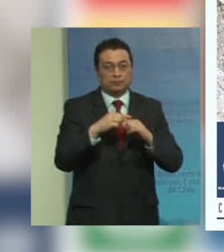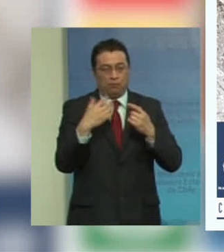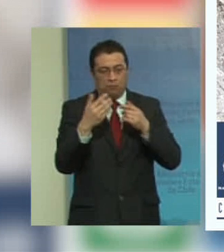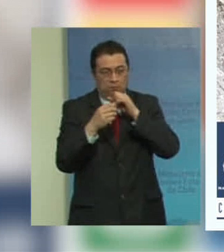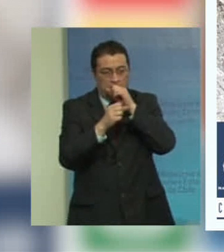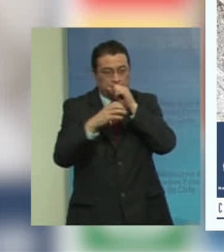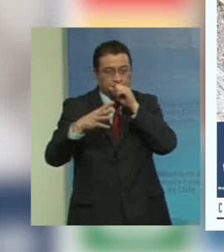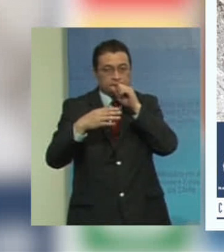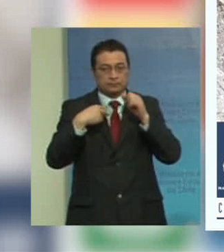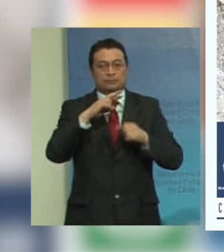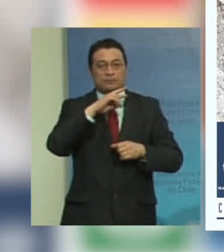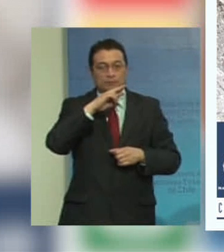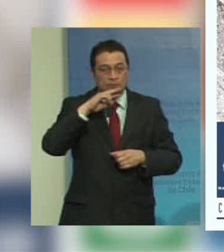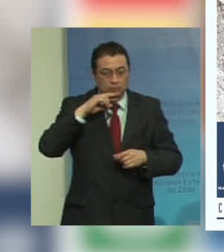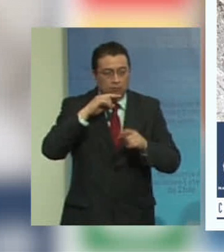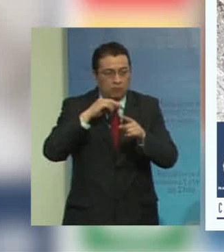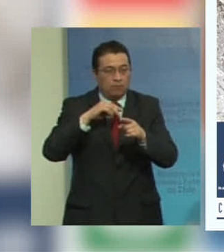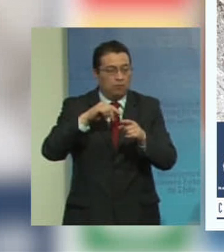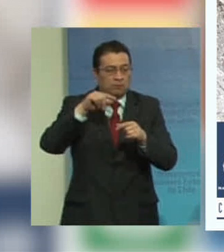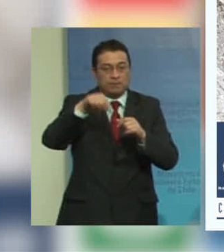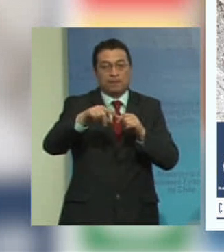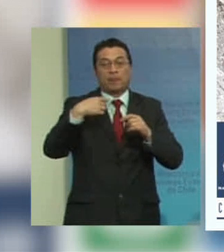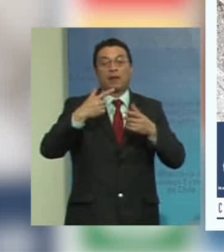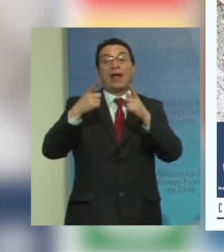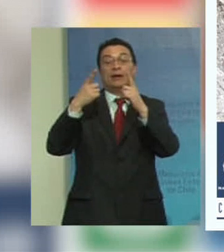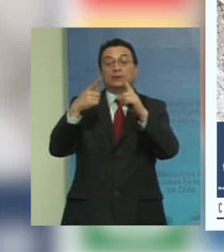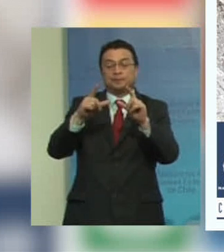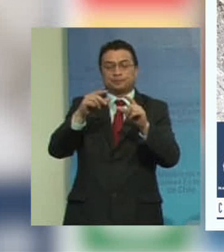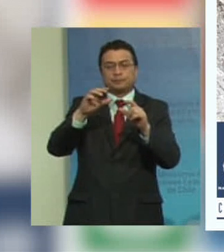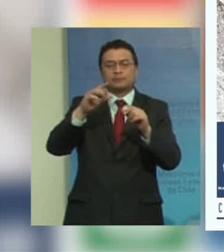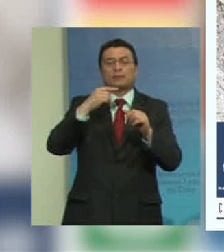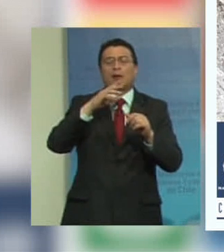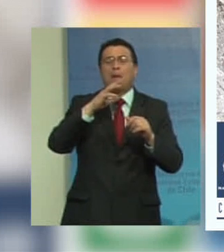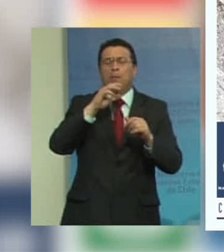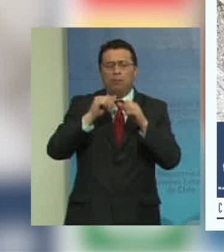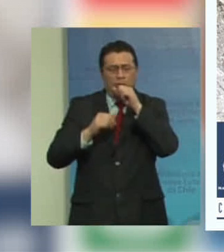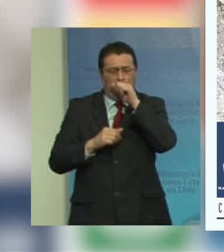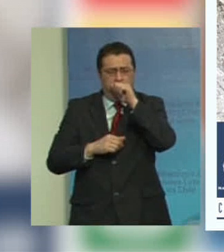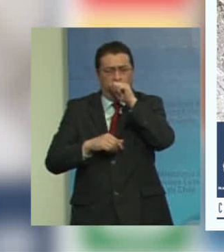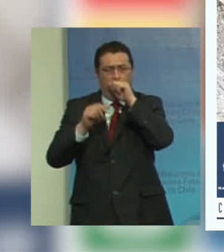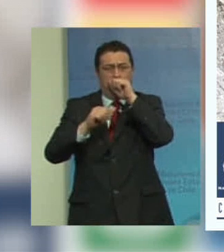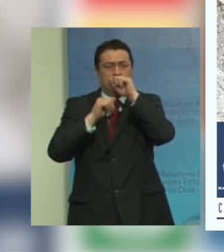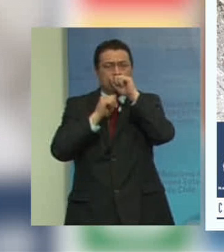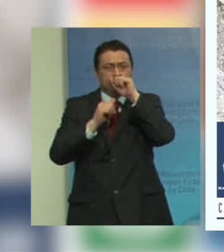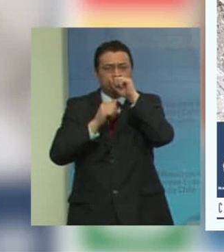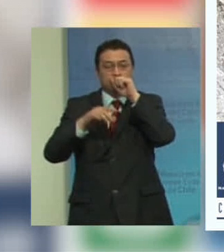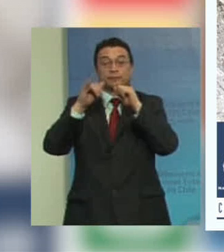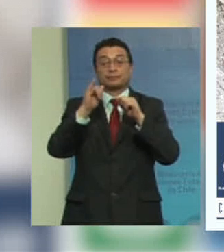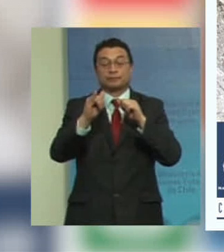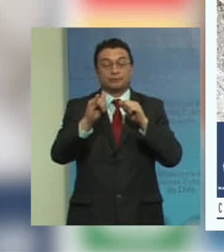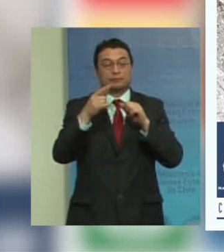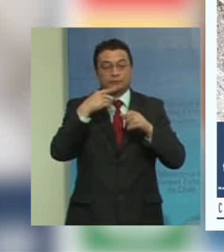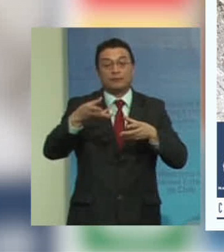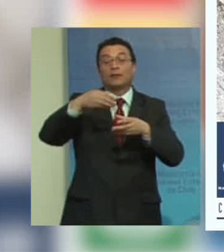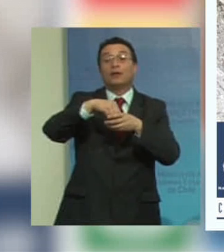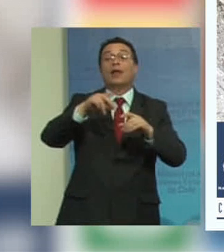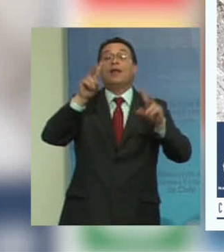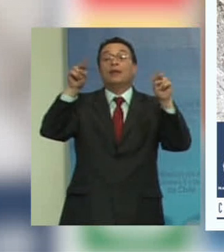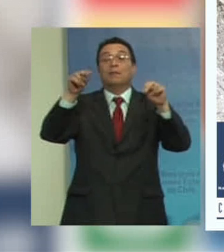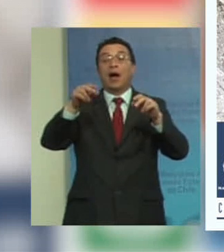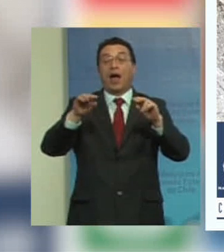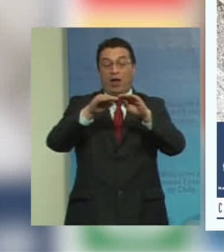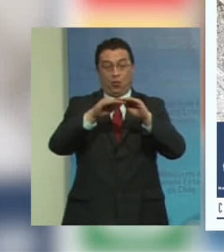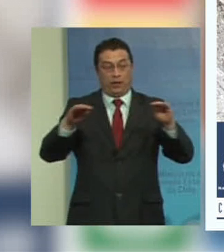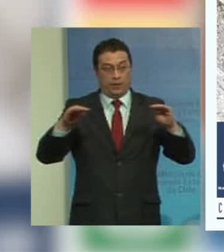ambiciosa en que se refiere a la erradicación de la pobreza y introduce explícitamente el tema de la igualdad